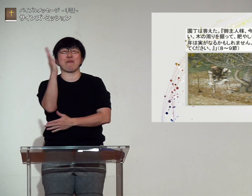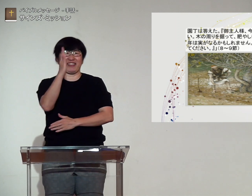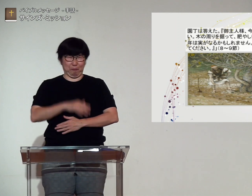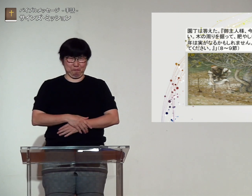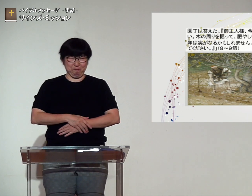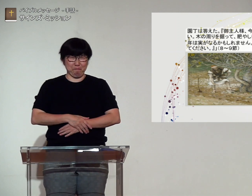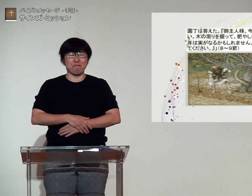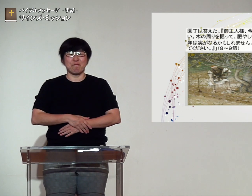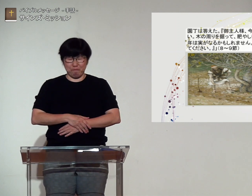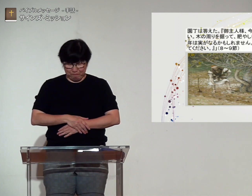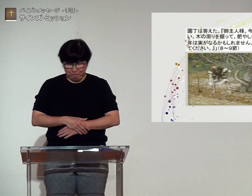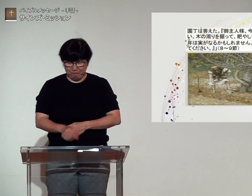続きがあります